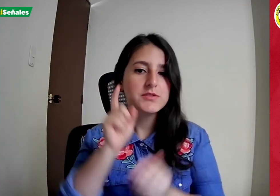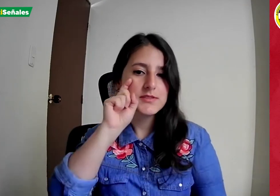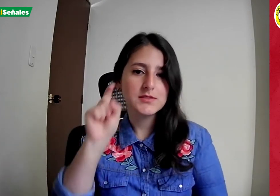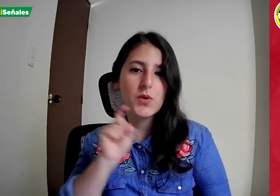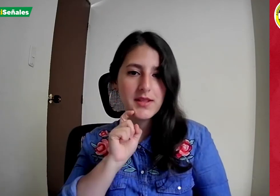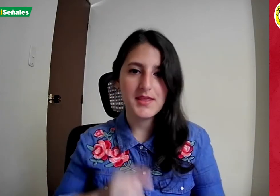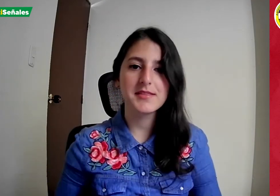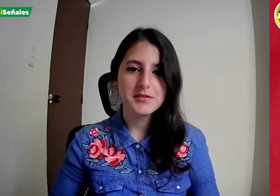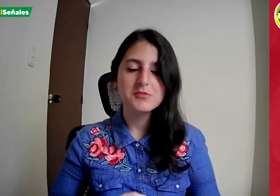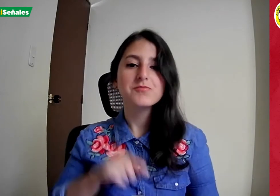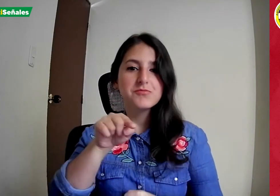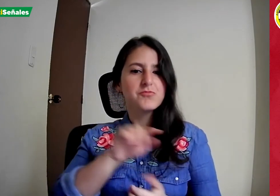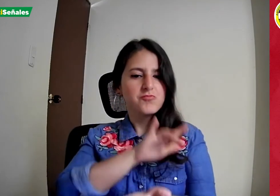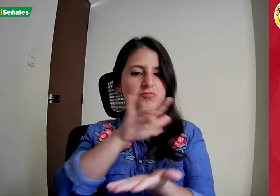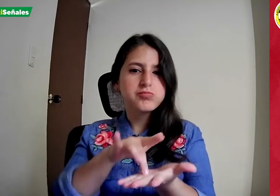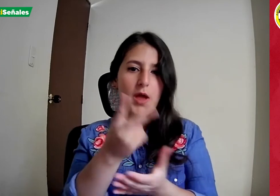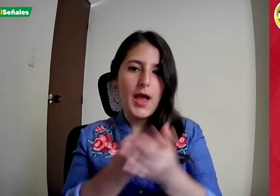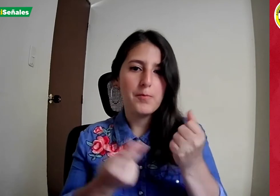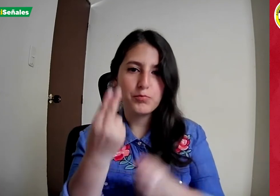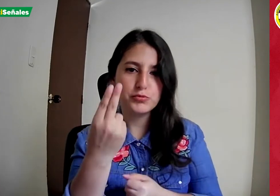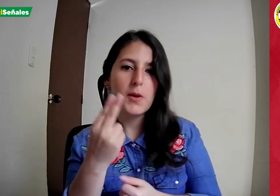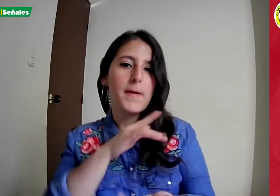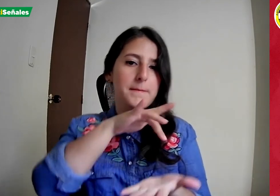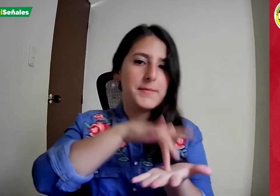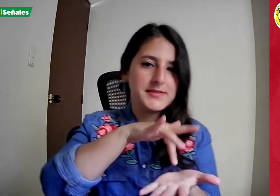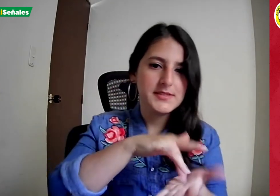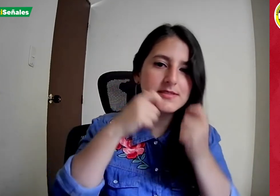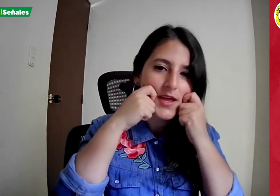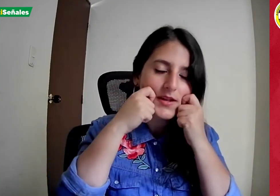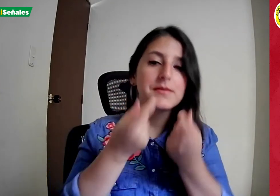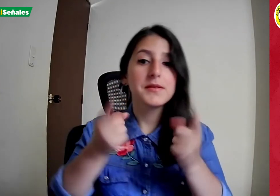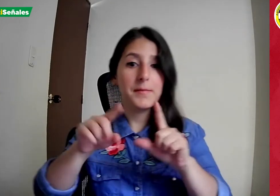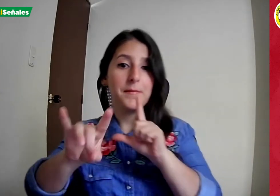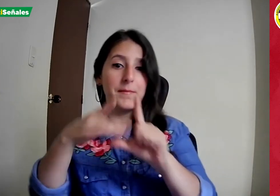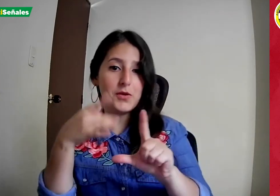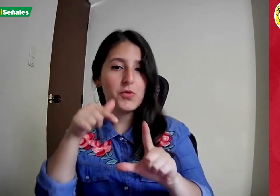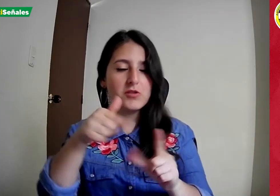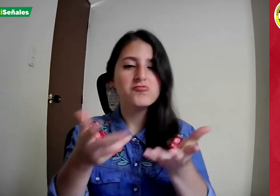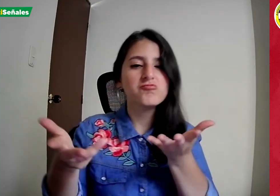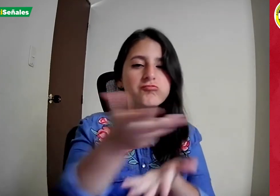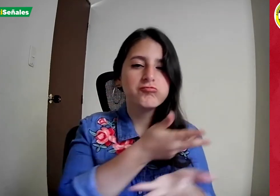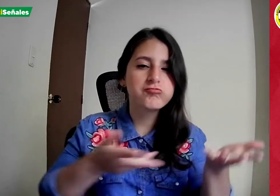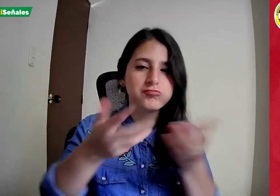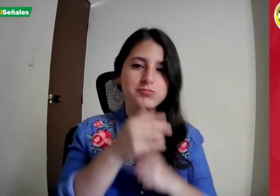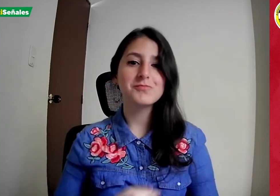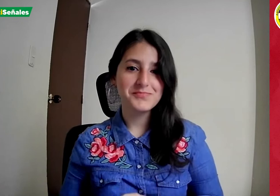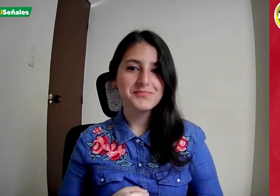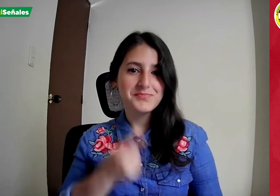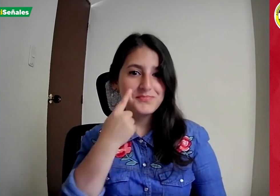Segundo, sobre la educación sexual, el cual fue tanto presencial como virtual, de manera mixta. Miremos.